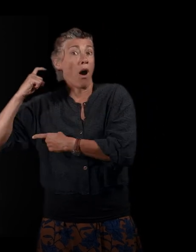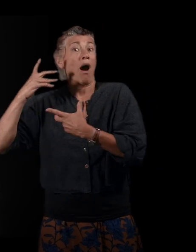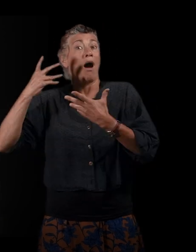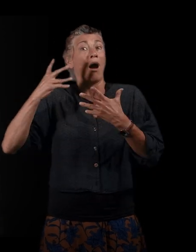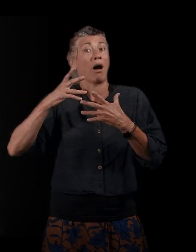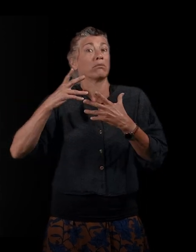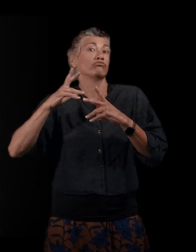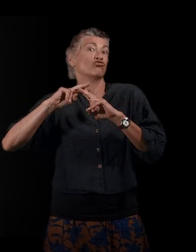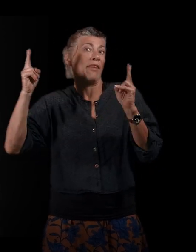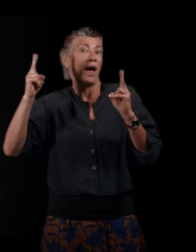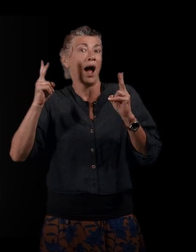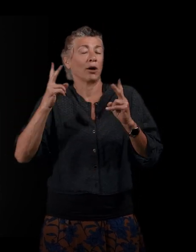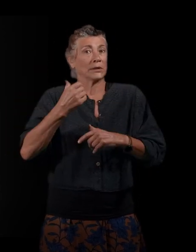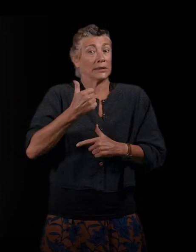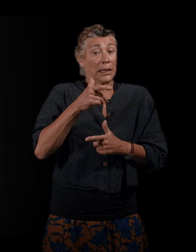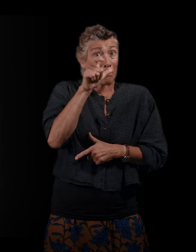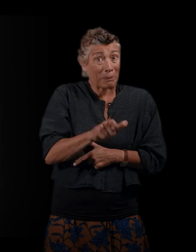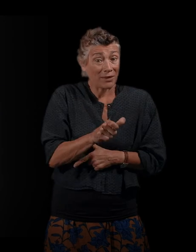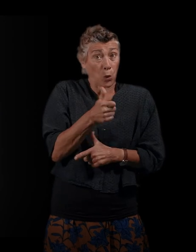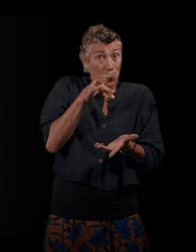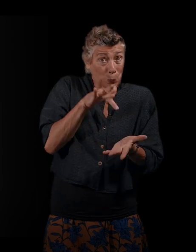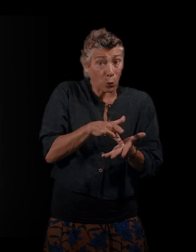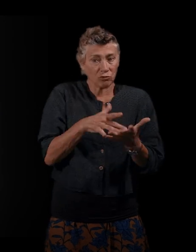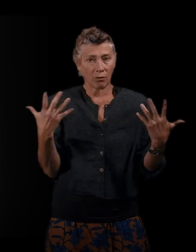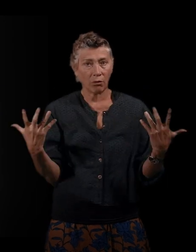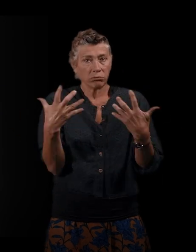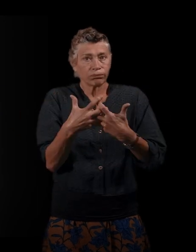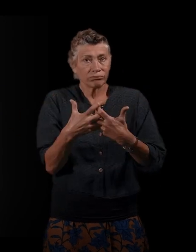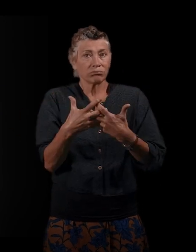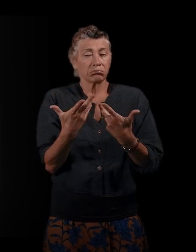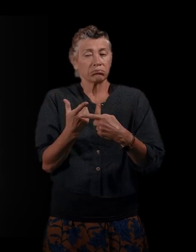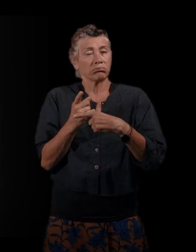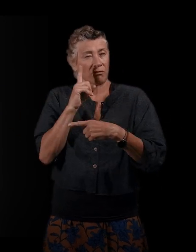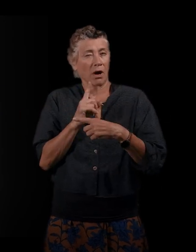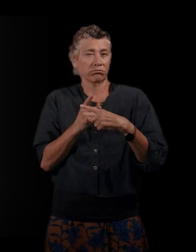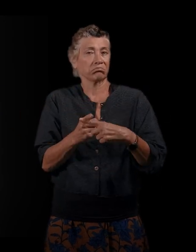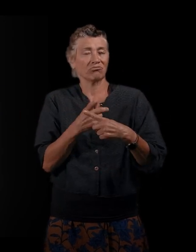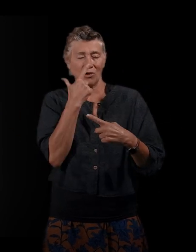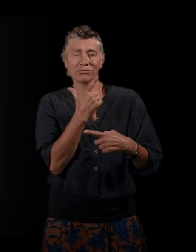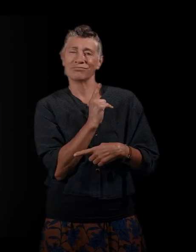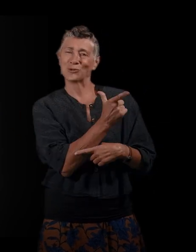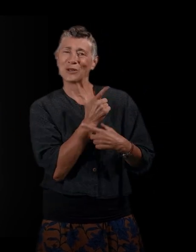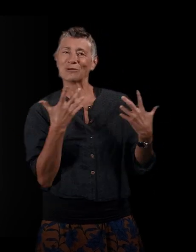bousculer les destins individuels et la part des femmes dans tout ça. Là, je pense qu'on arrive un peu à